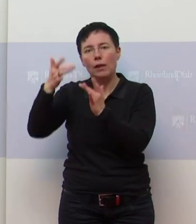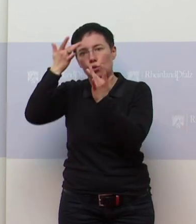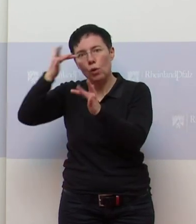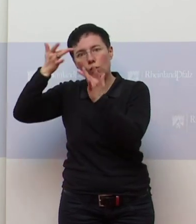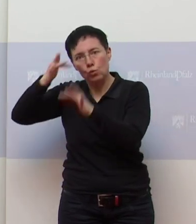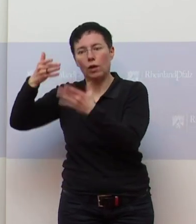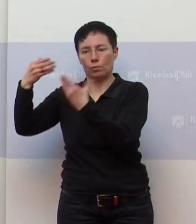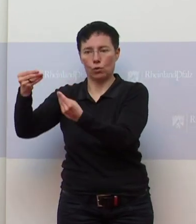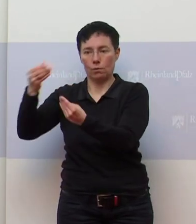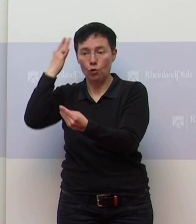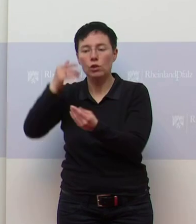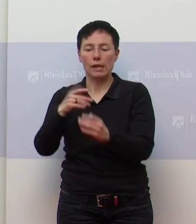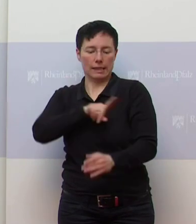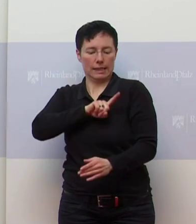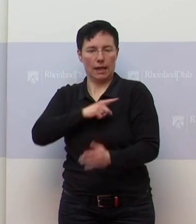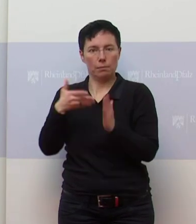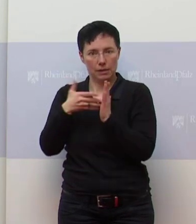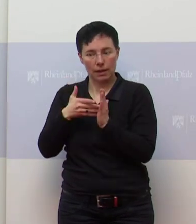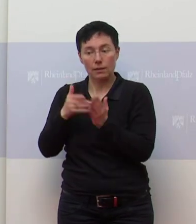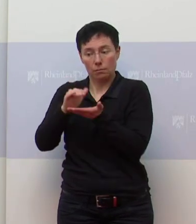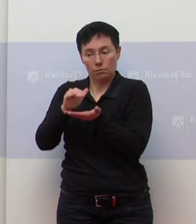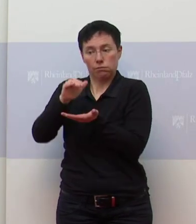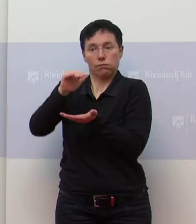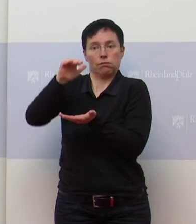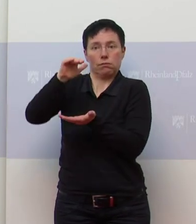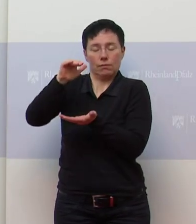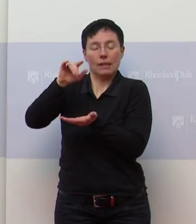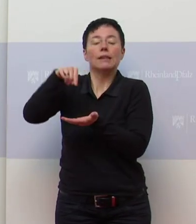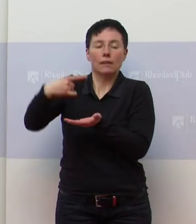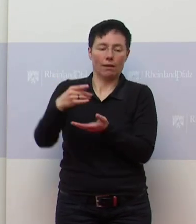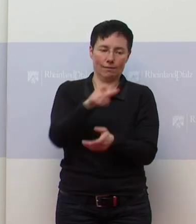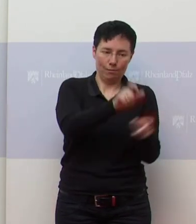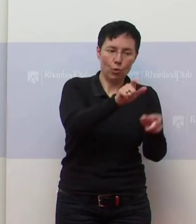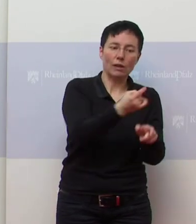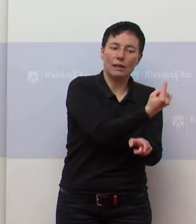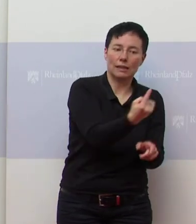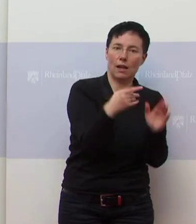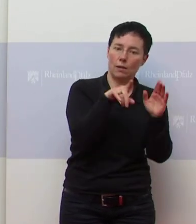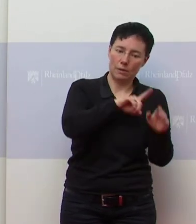wir mehr Selbsttests haben, wird auch das Thema Testen auch weiterhin wirklich an Fahrt gewinnen.